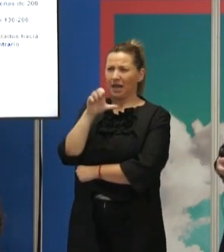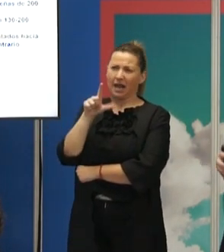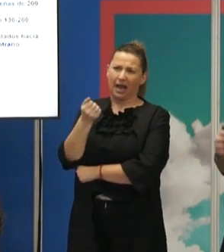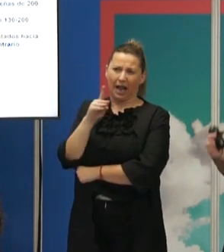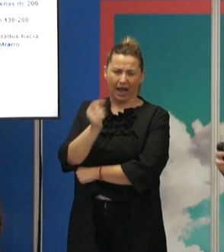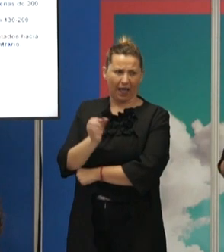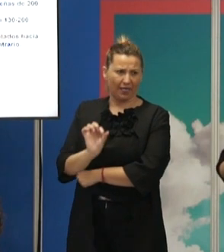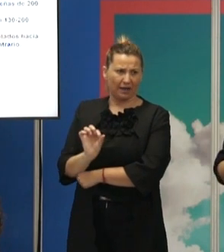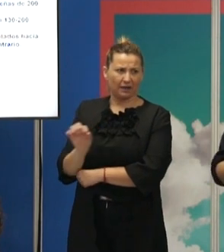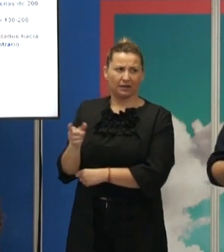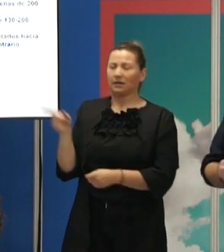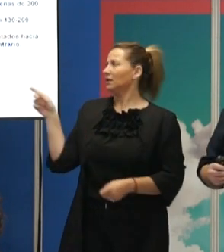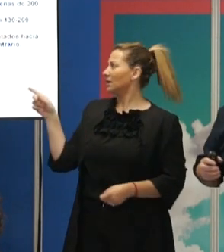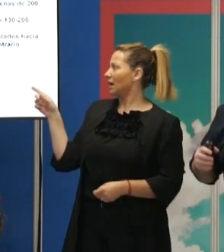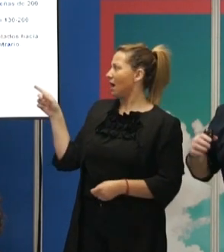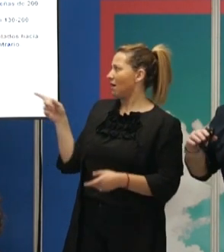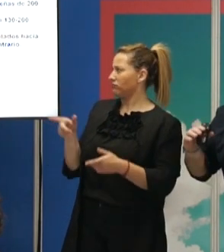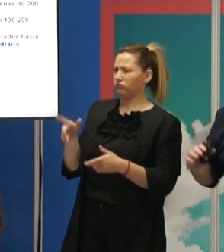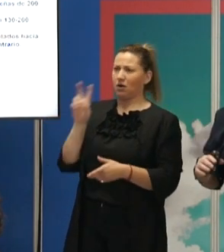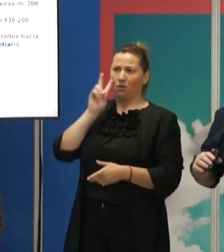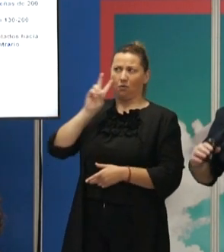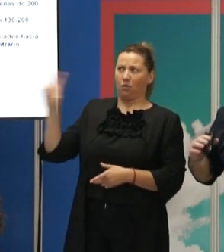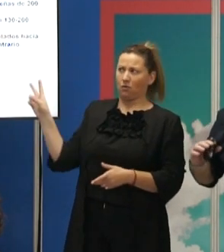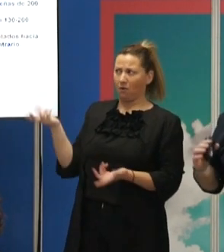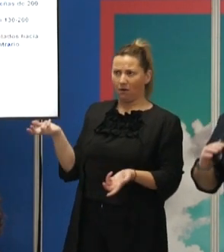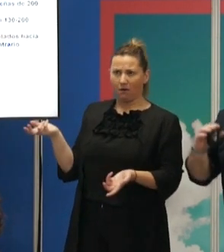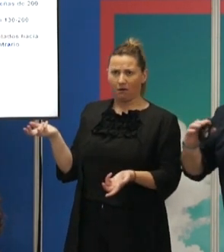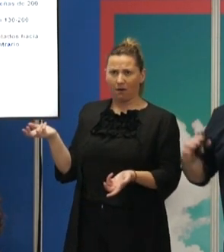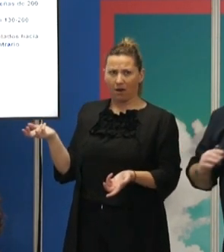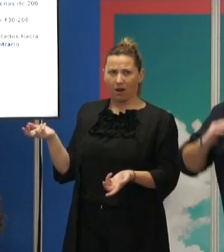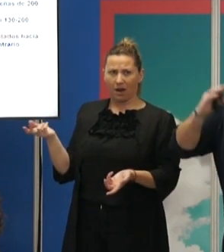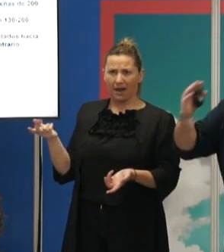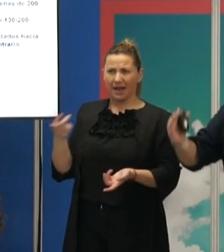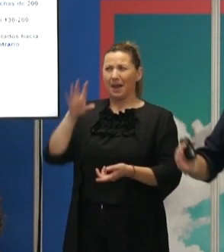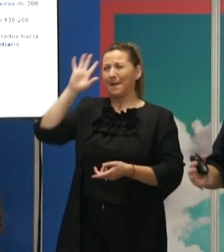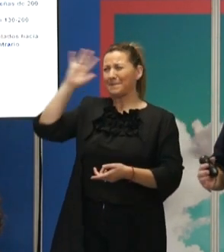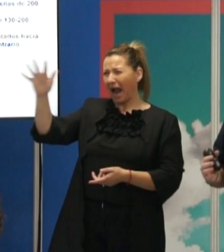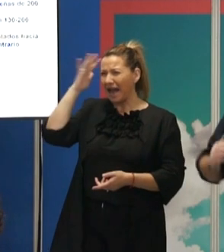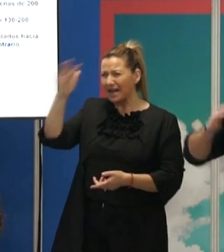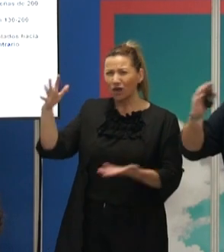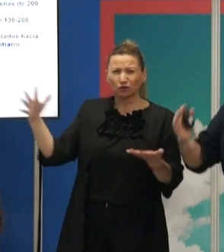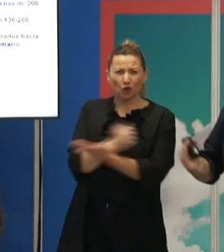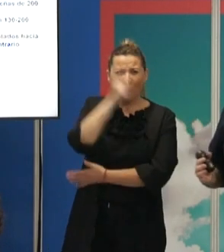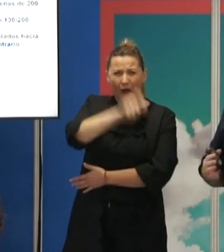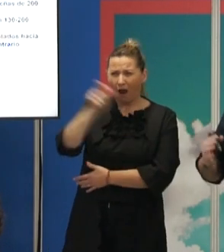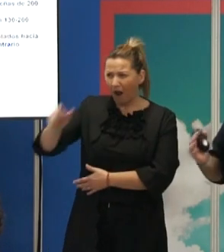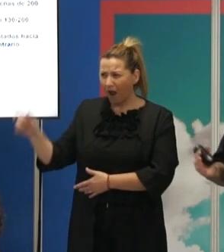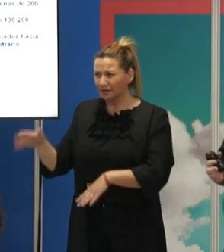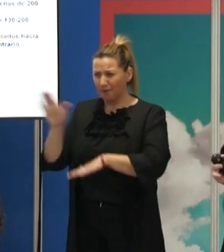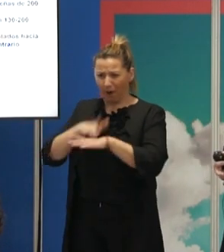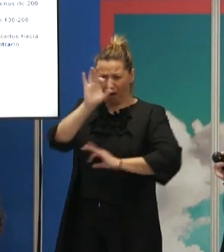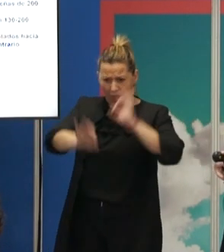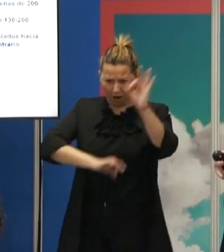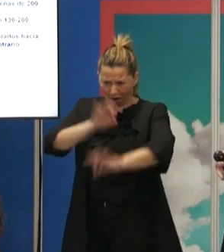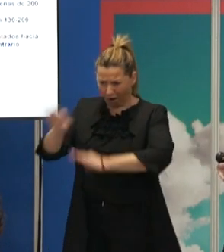kilómetros y las pequeñas de 200 kilómetros. Lo que puede suponer la cantidad de gente que necesitaban organizarse para hacer